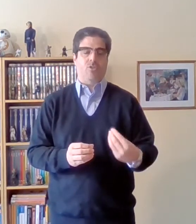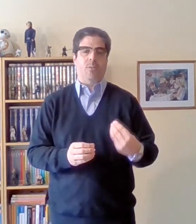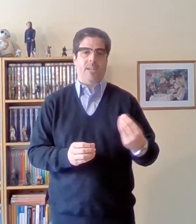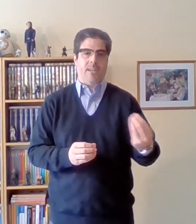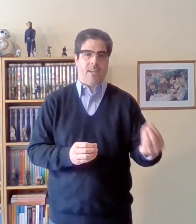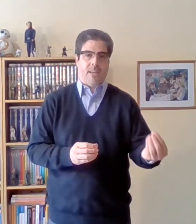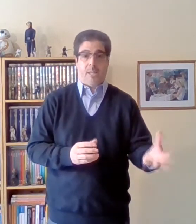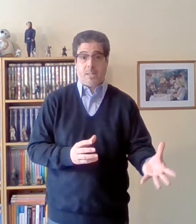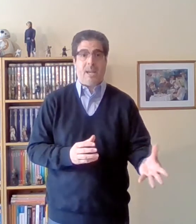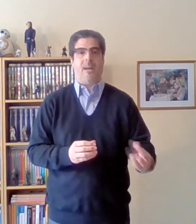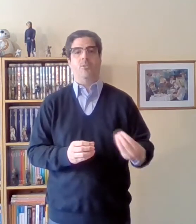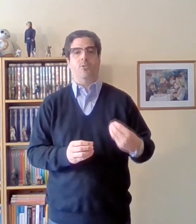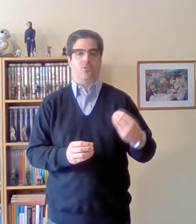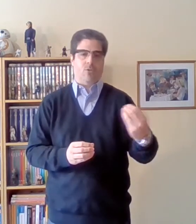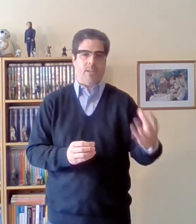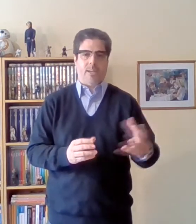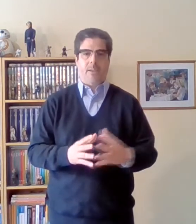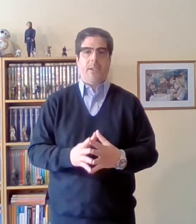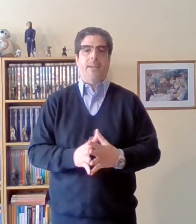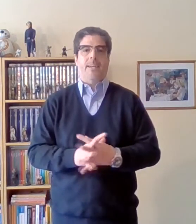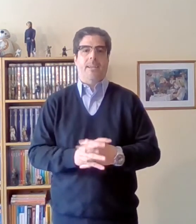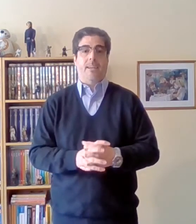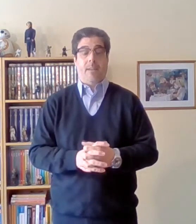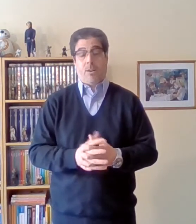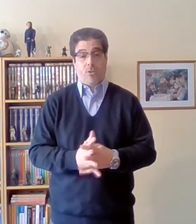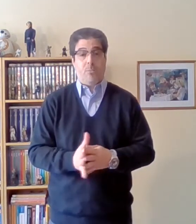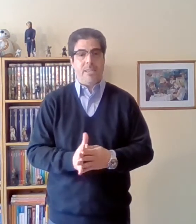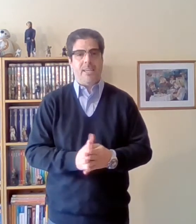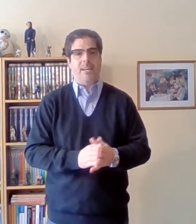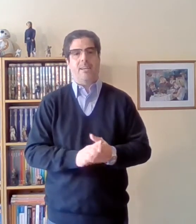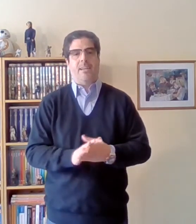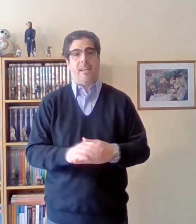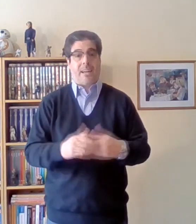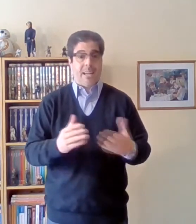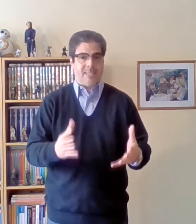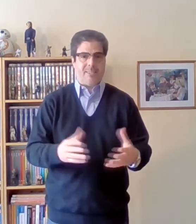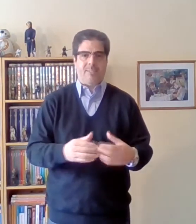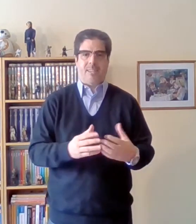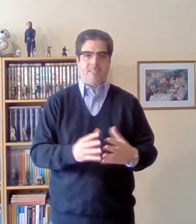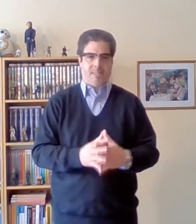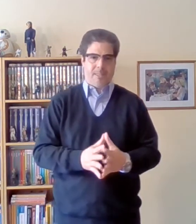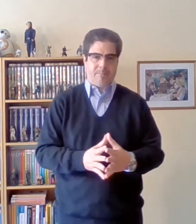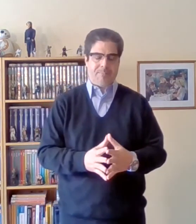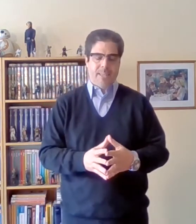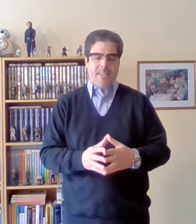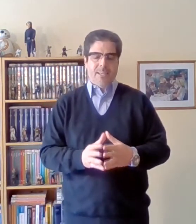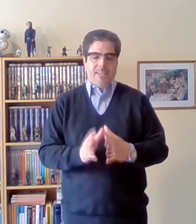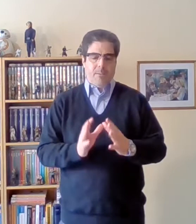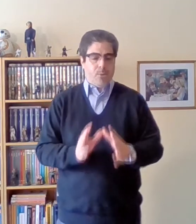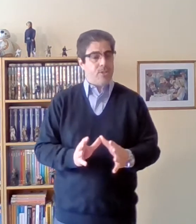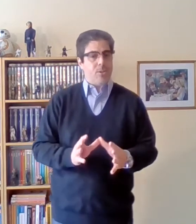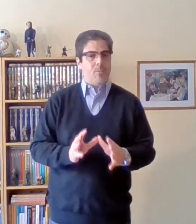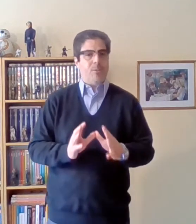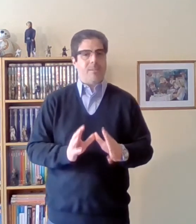sobre el Estado, sobre la economía, las clases, etc. Por eso vamos a empezar,